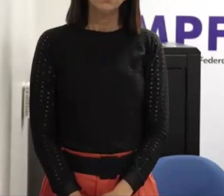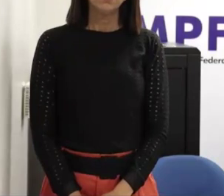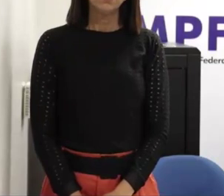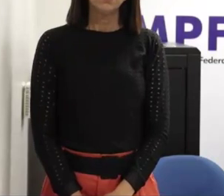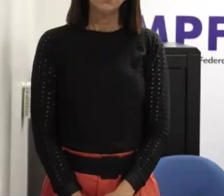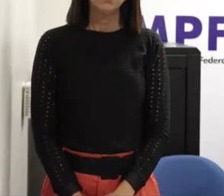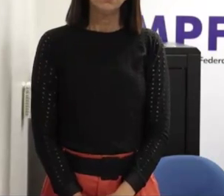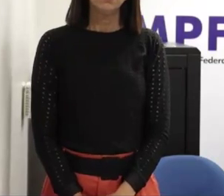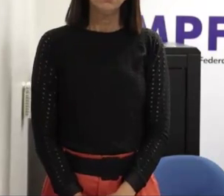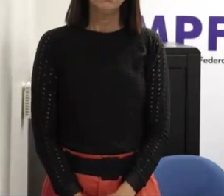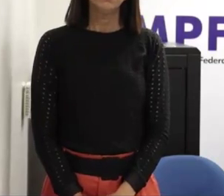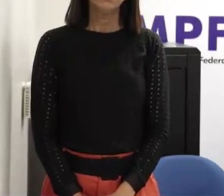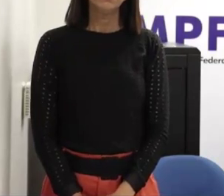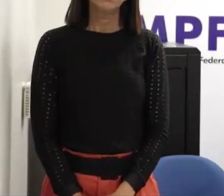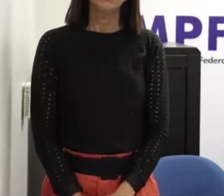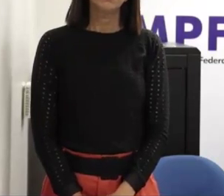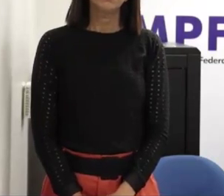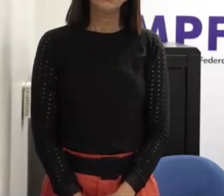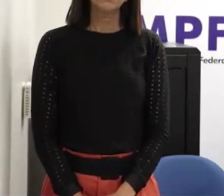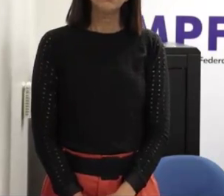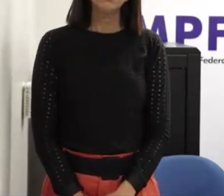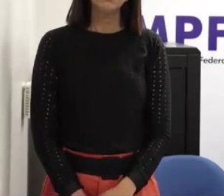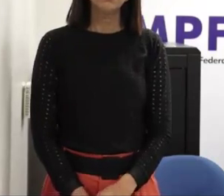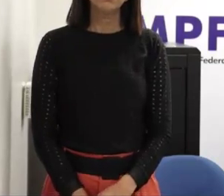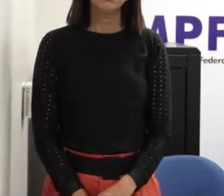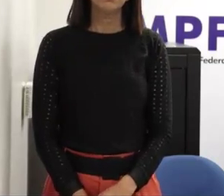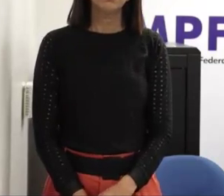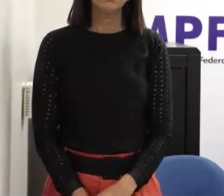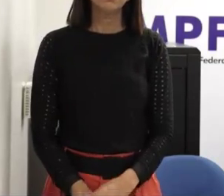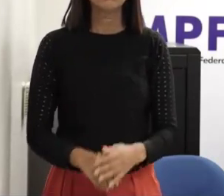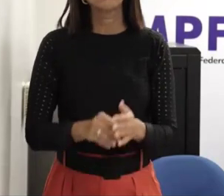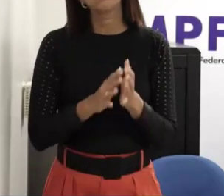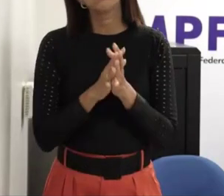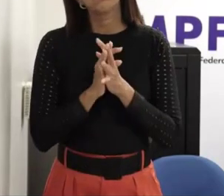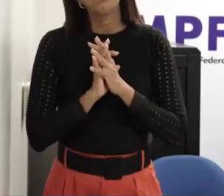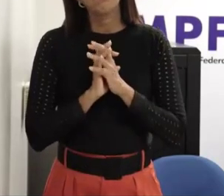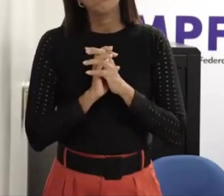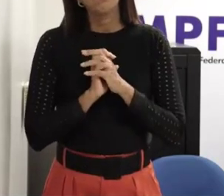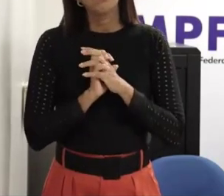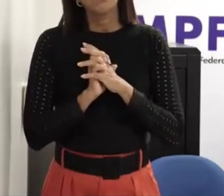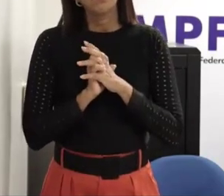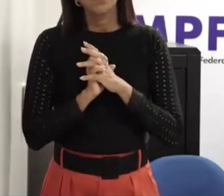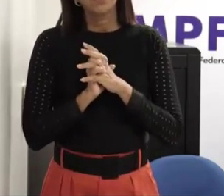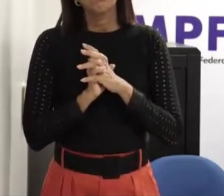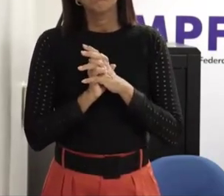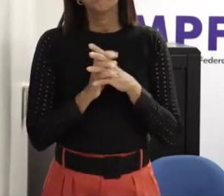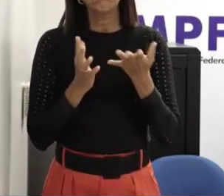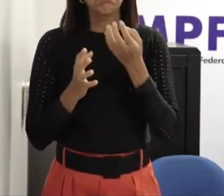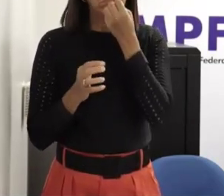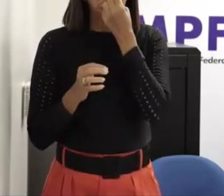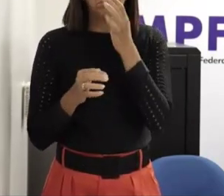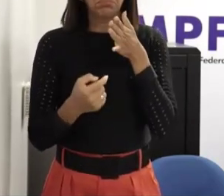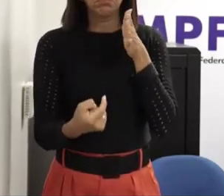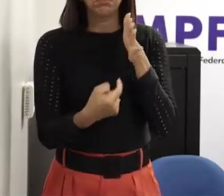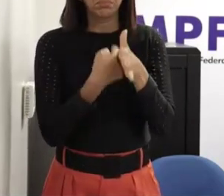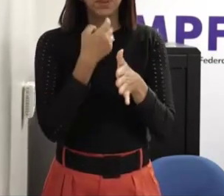é bem é uma pergunta aí que dá para ficar bastante tempo falando né que dentro